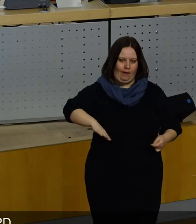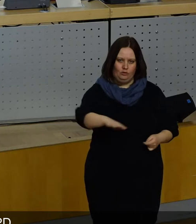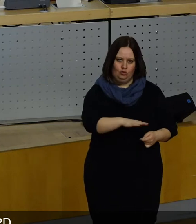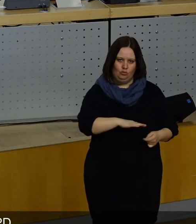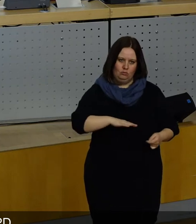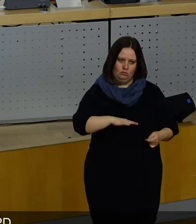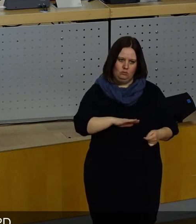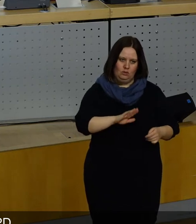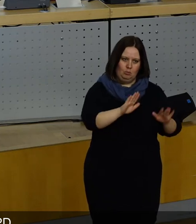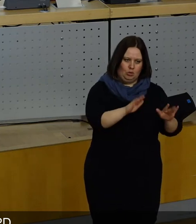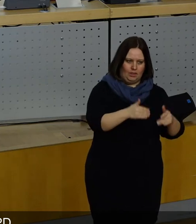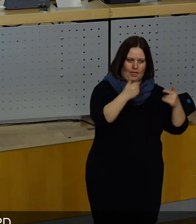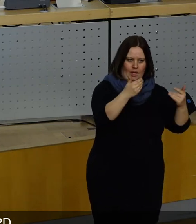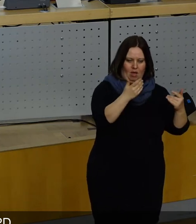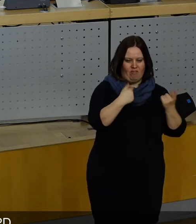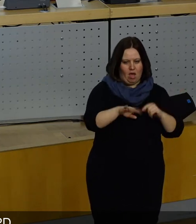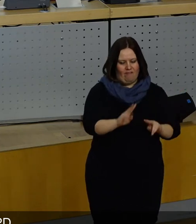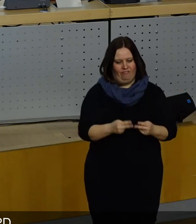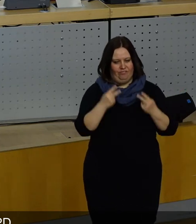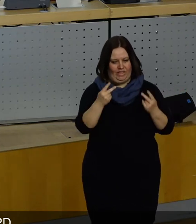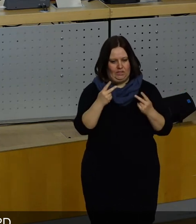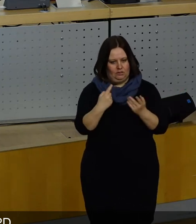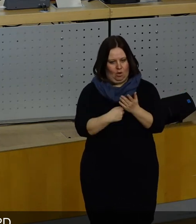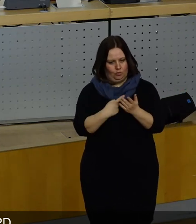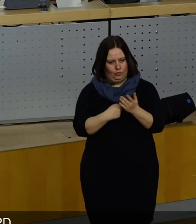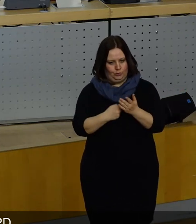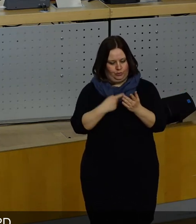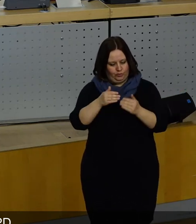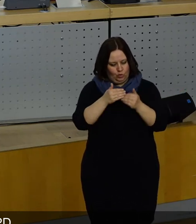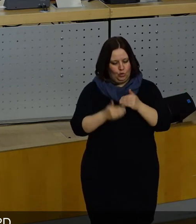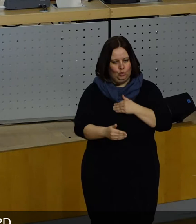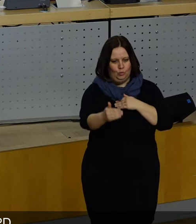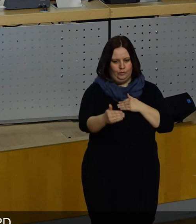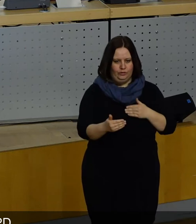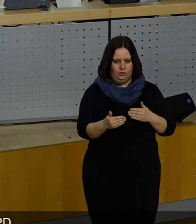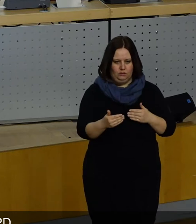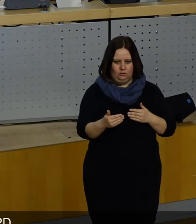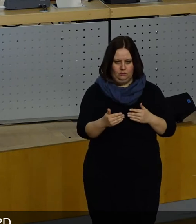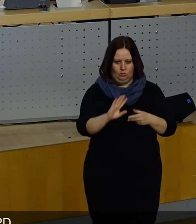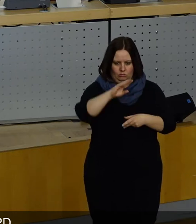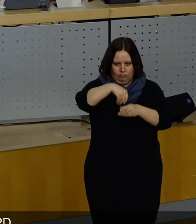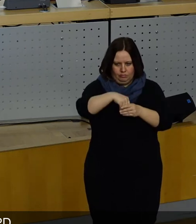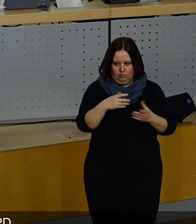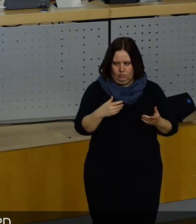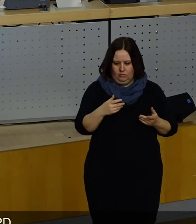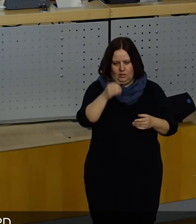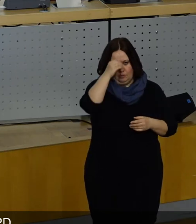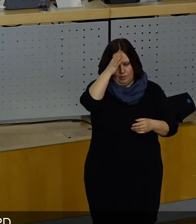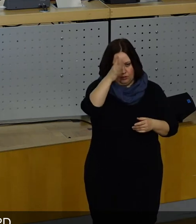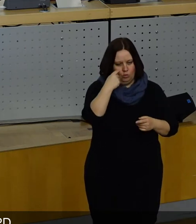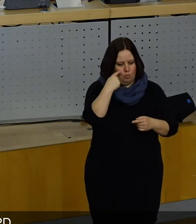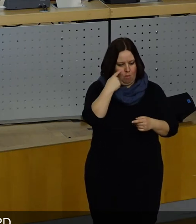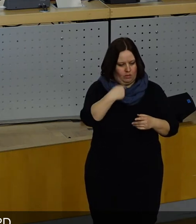neben Klima, denke ich, die wichtigsten Herausforderungen vereint in diesem Bereich Bildung, der